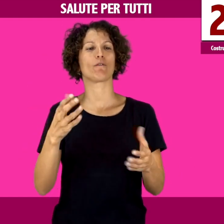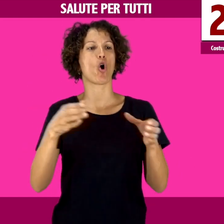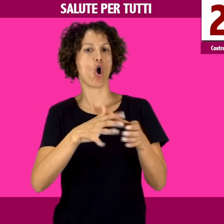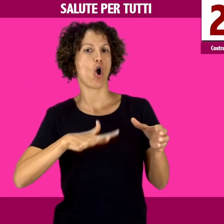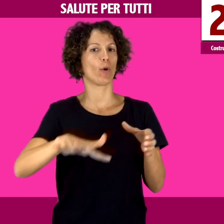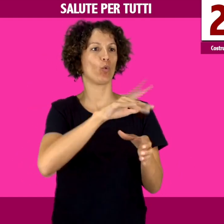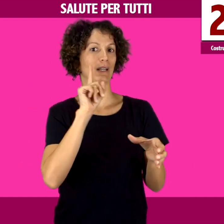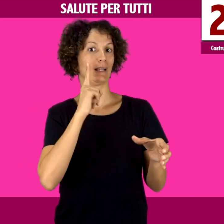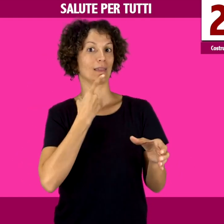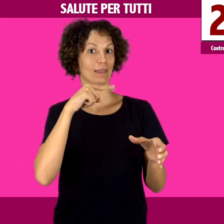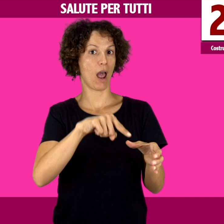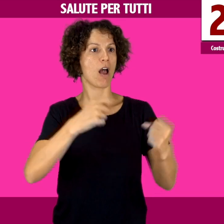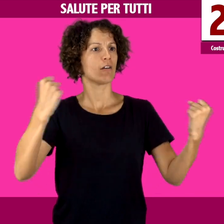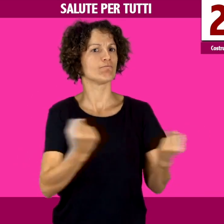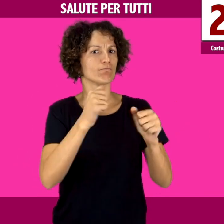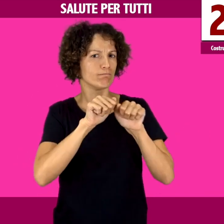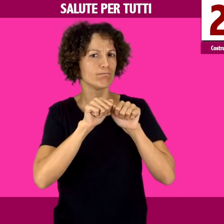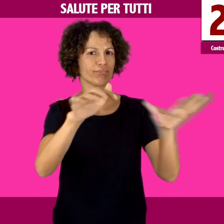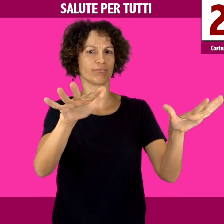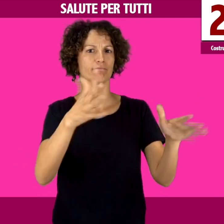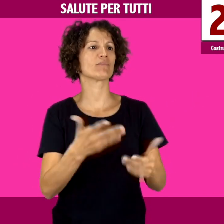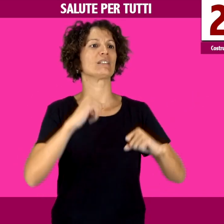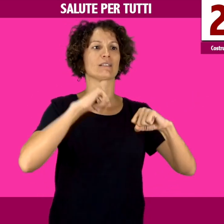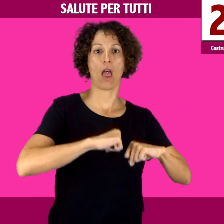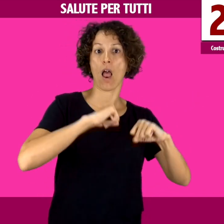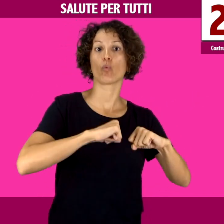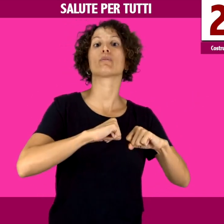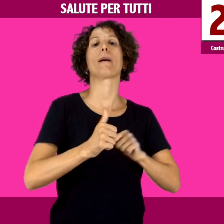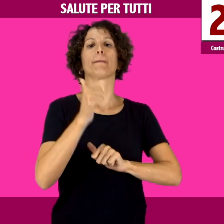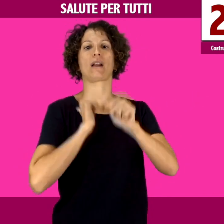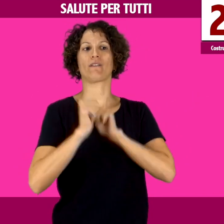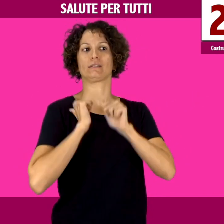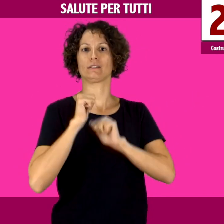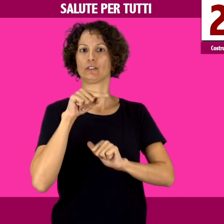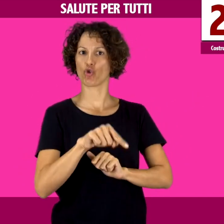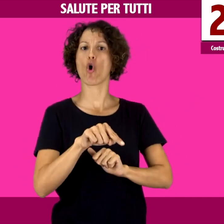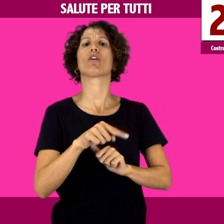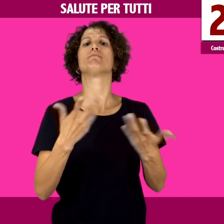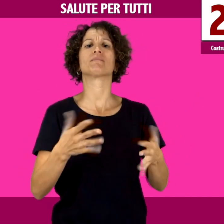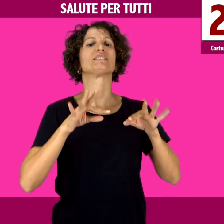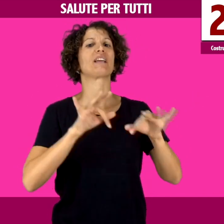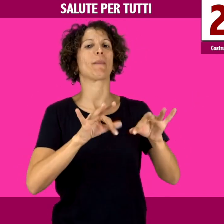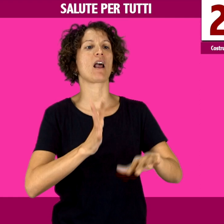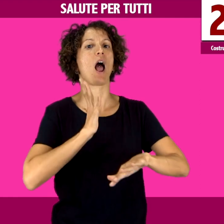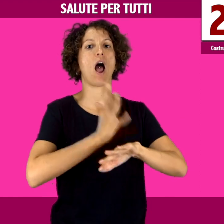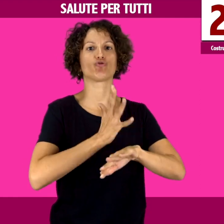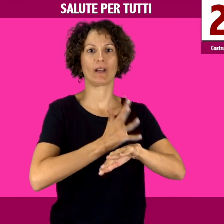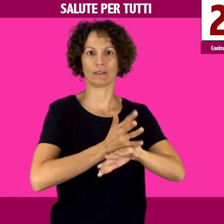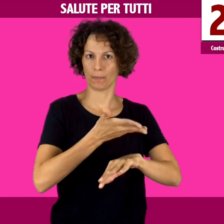con il progetto Come ti senti, l'ENS ha cercato di promuovere nella comunità sorda salute e prevenzione con seminari